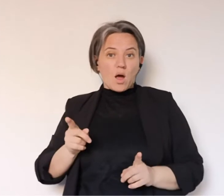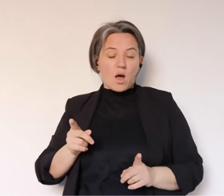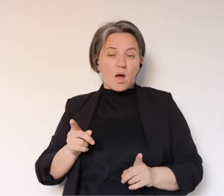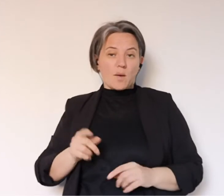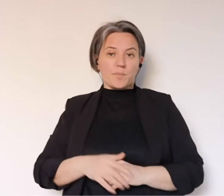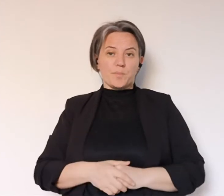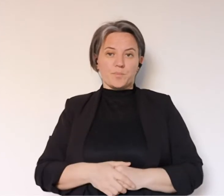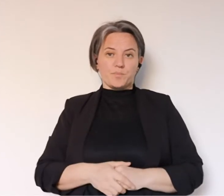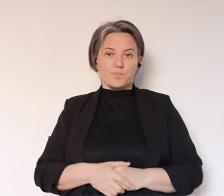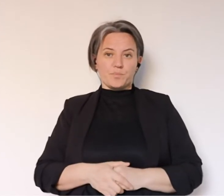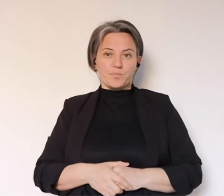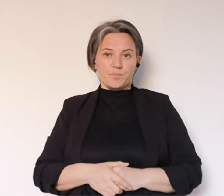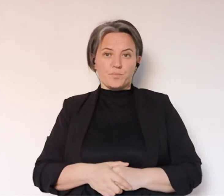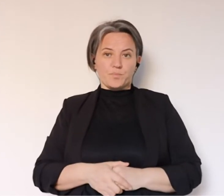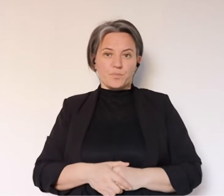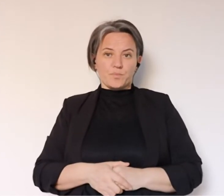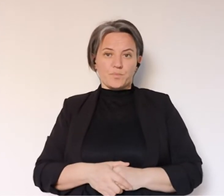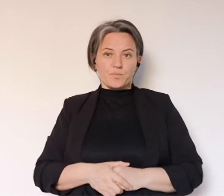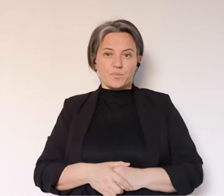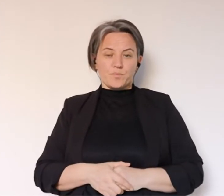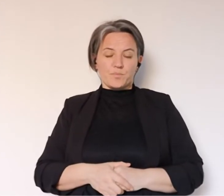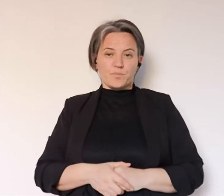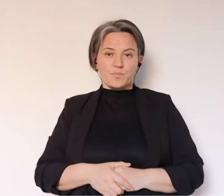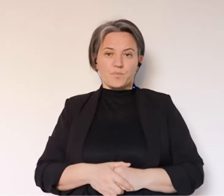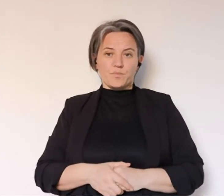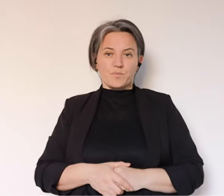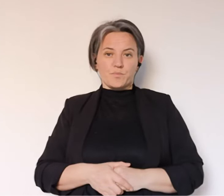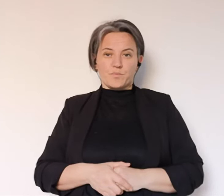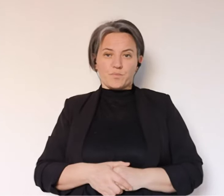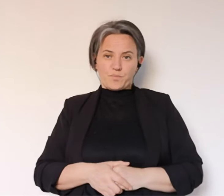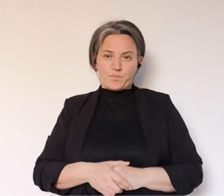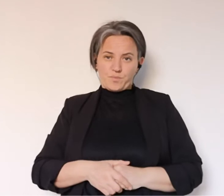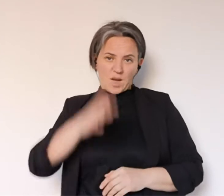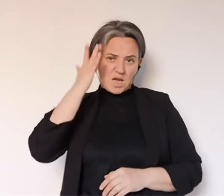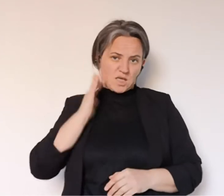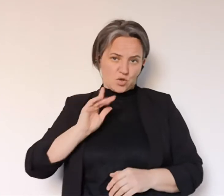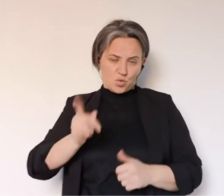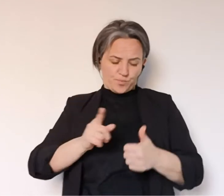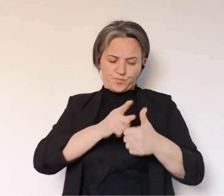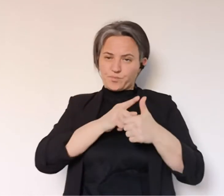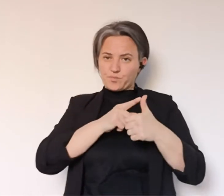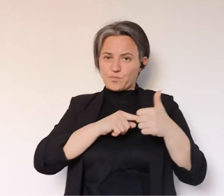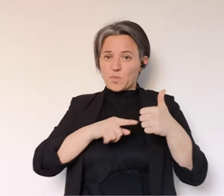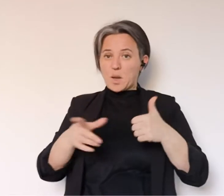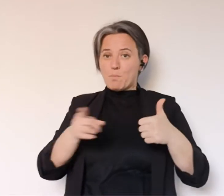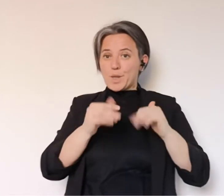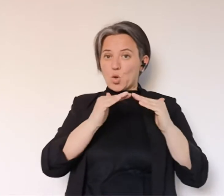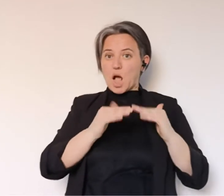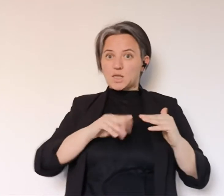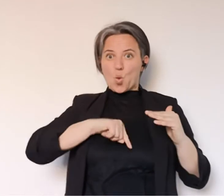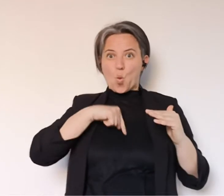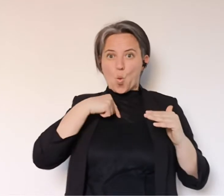Temo che il fatto che una serie di elementi parlano in particolare